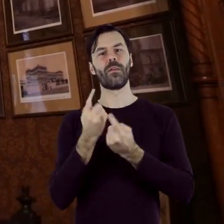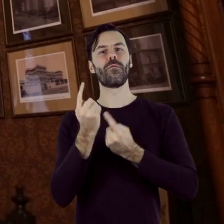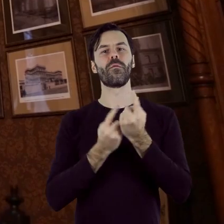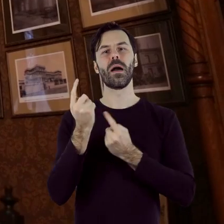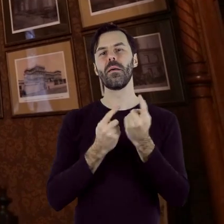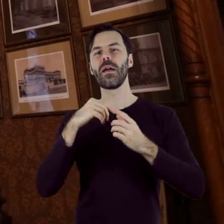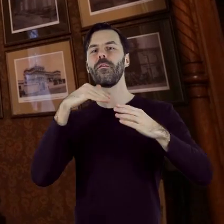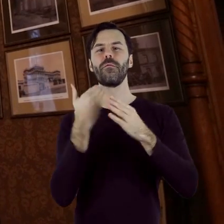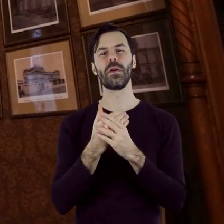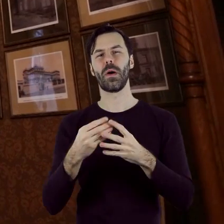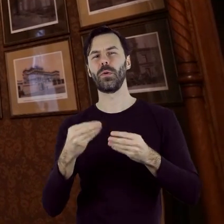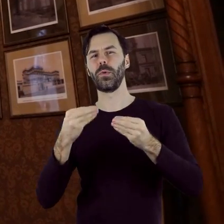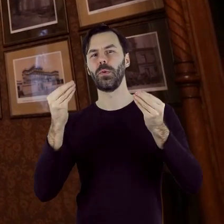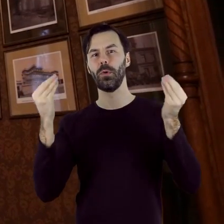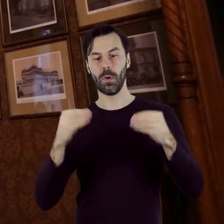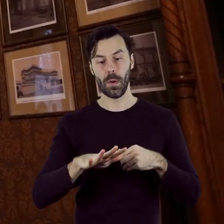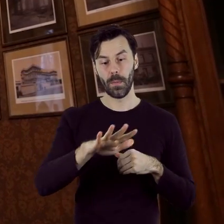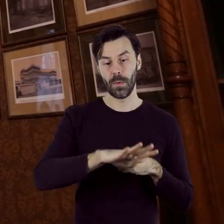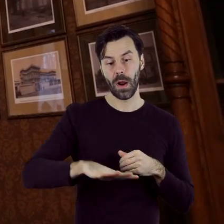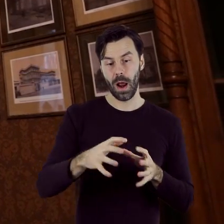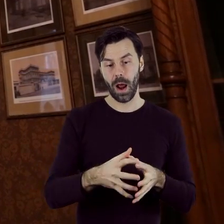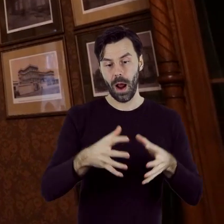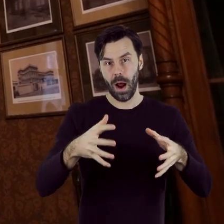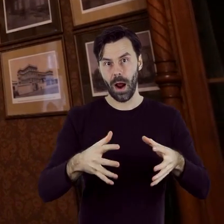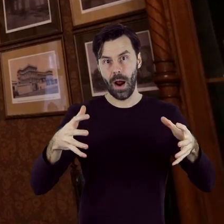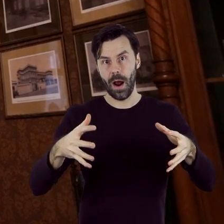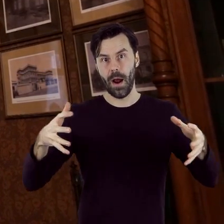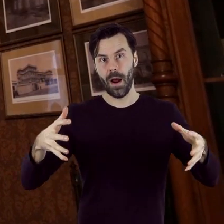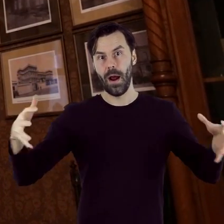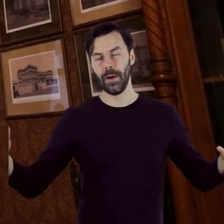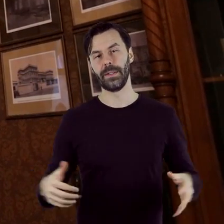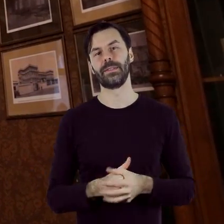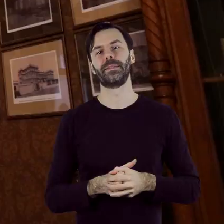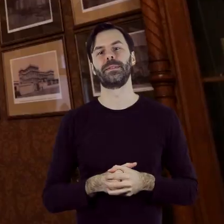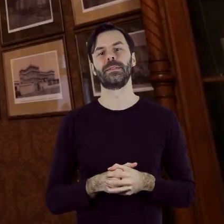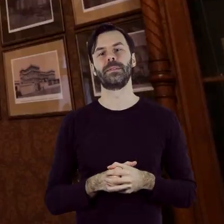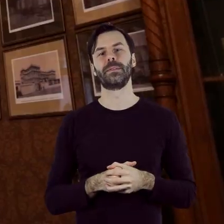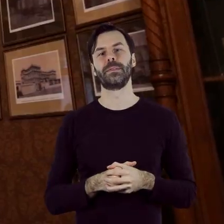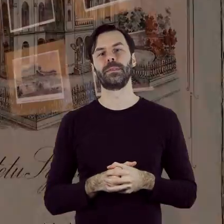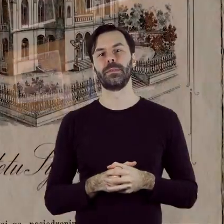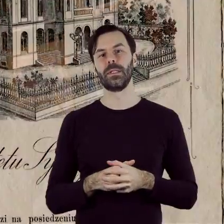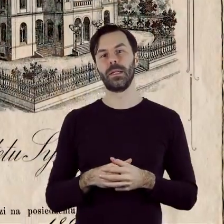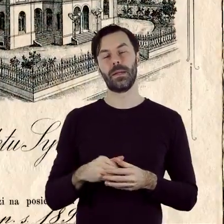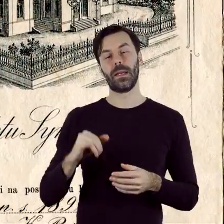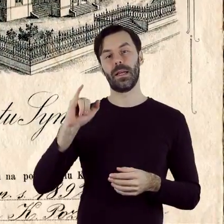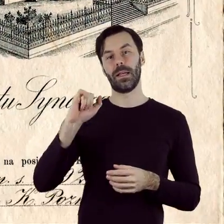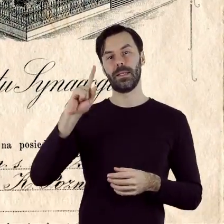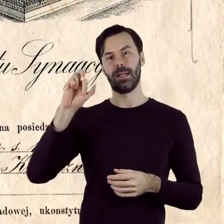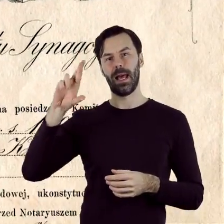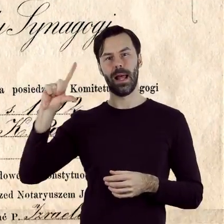przestrzeni zajmowanej przez kompleks fabryczno-rezydencjonalny. Izrael Poznański czynnie angażował